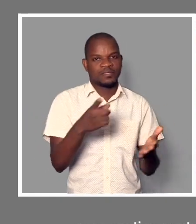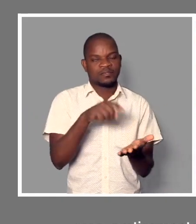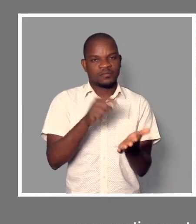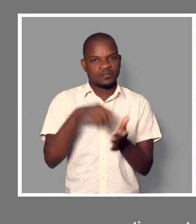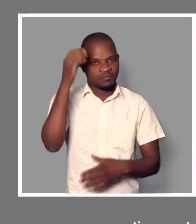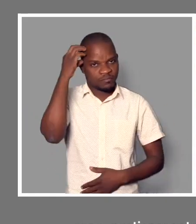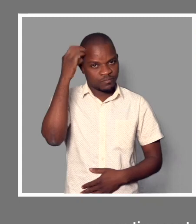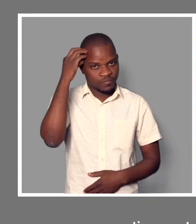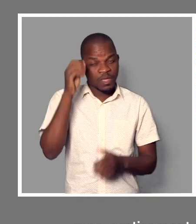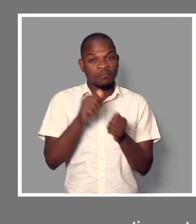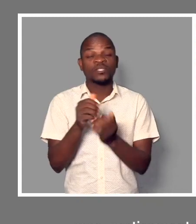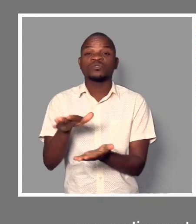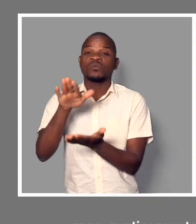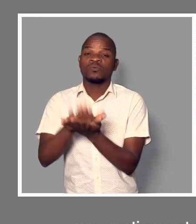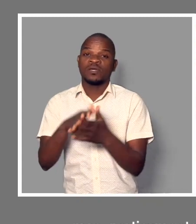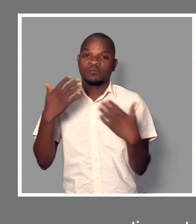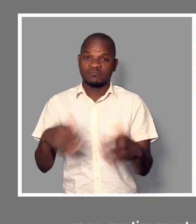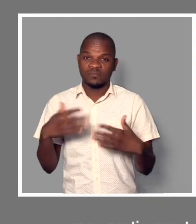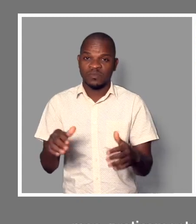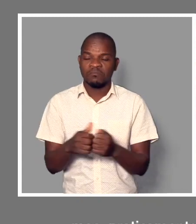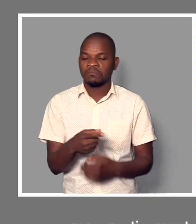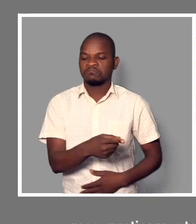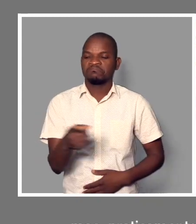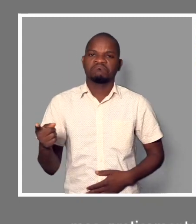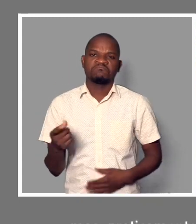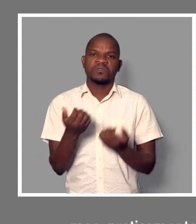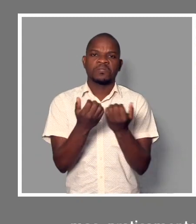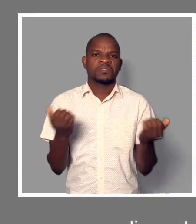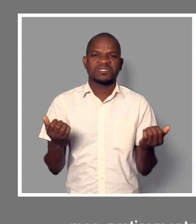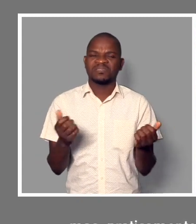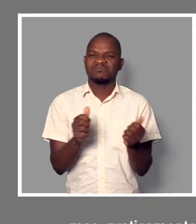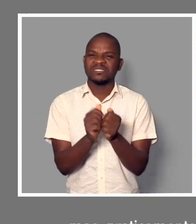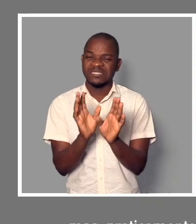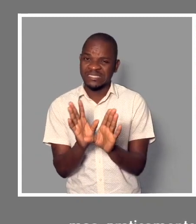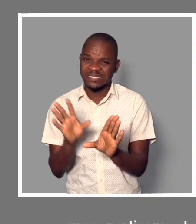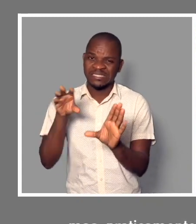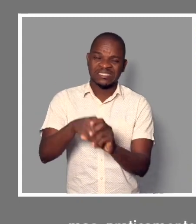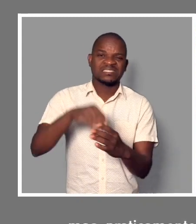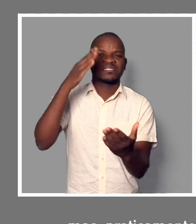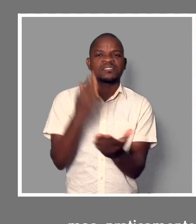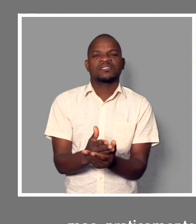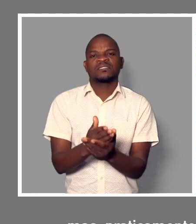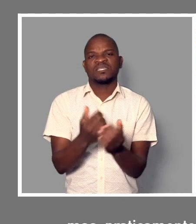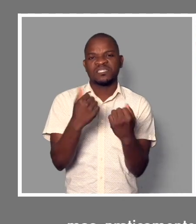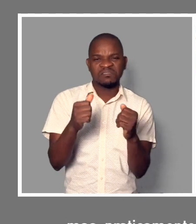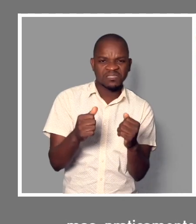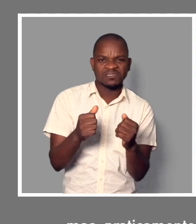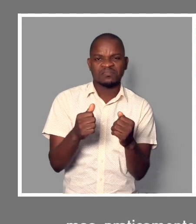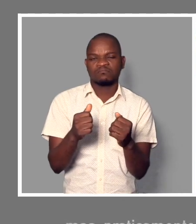os parques em que lá íamos, as crianças não conseguiam estar dentro daquilo que são atividades do parque,